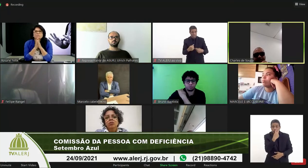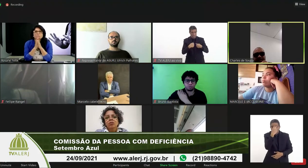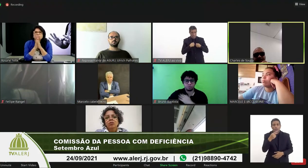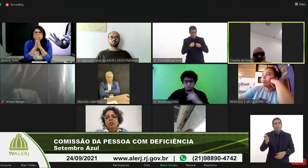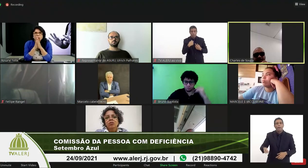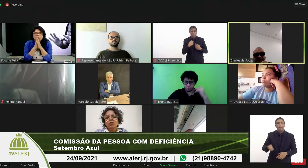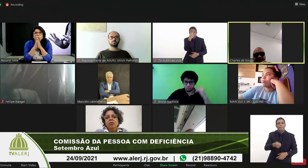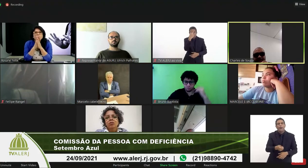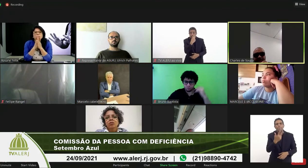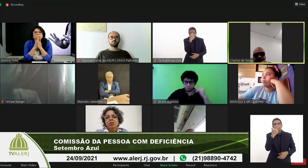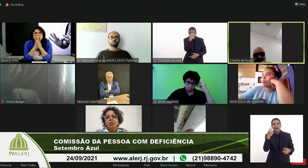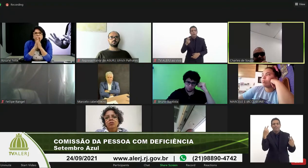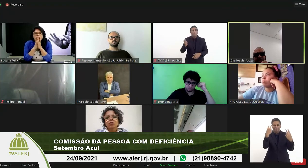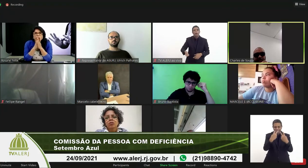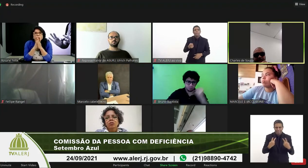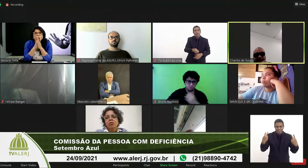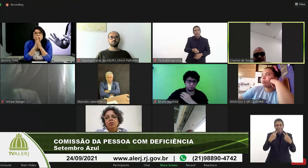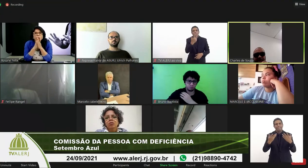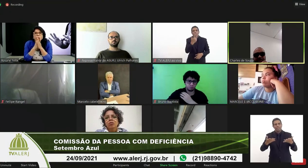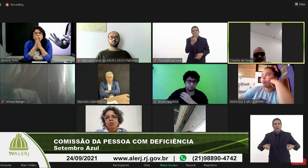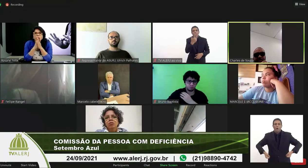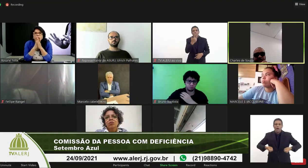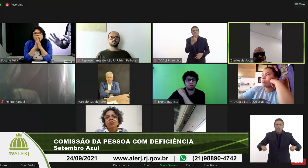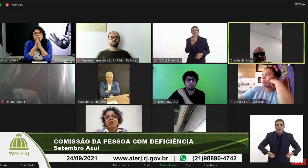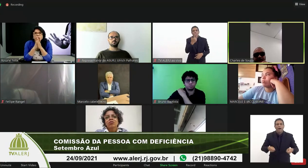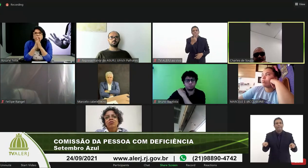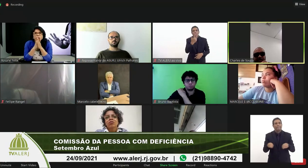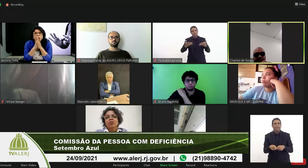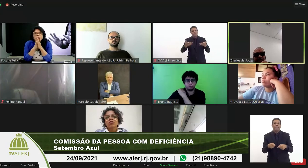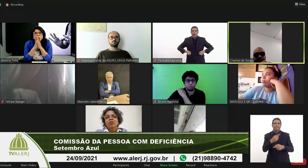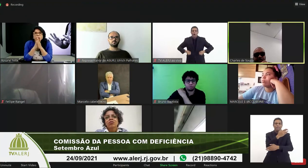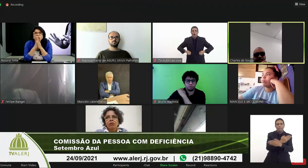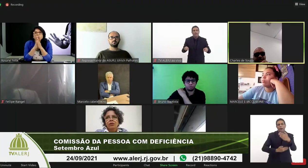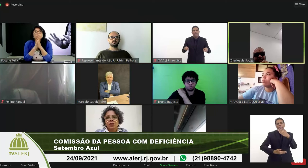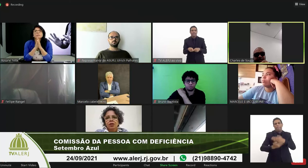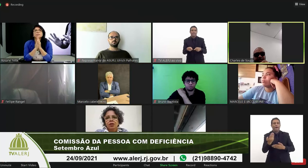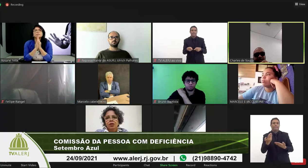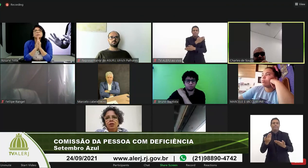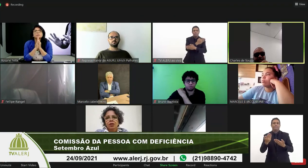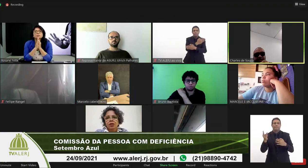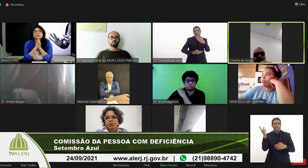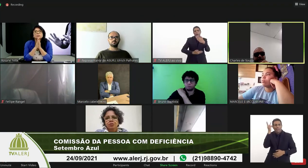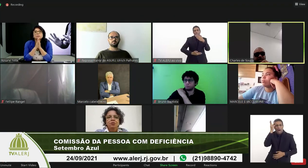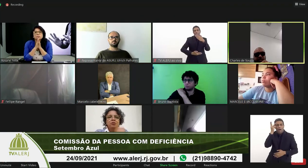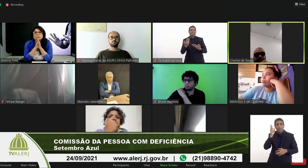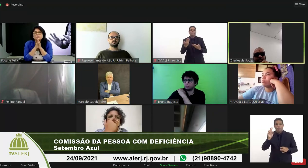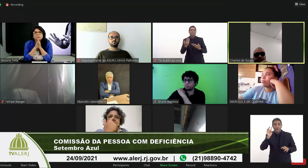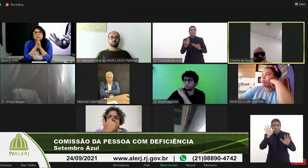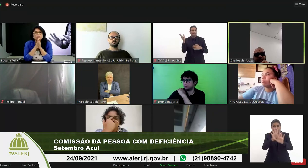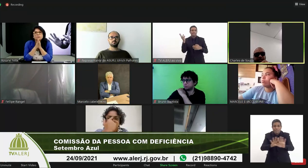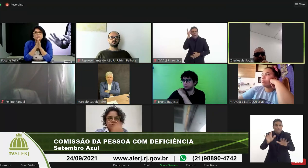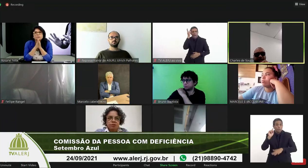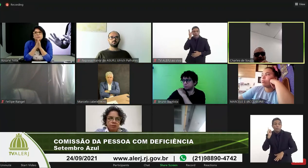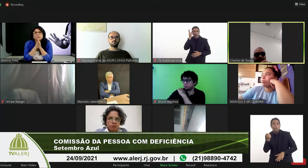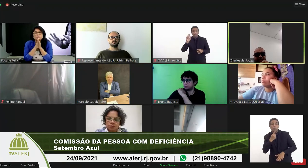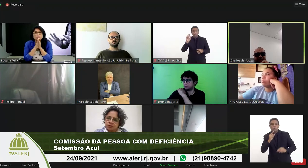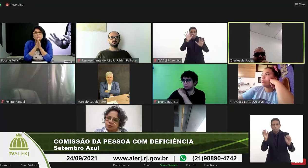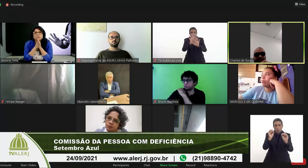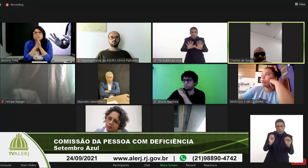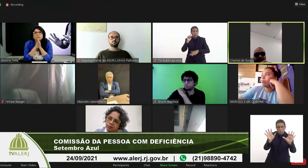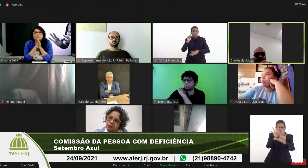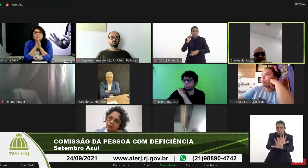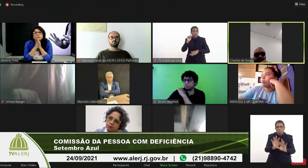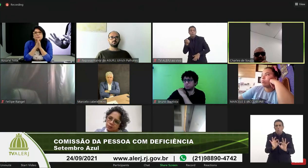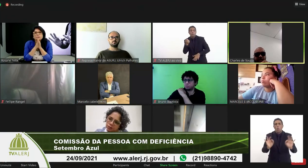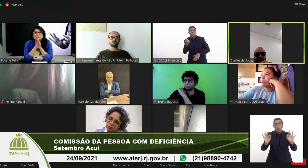deficiência aparente assim como o cadeirante o amputado a pessoa com síndrome digital e o surdo por não ter essa deficiência